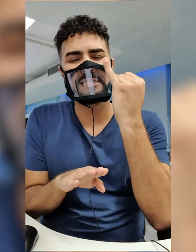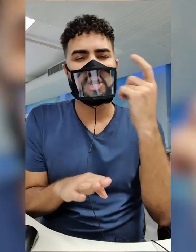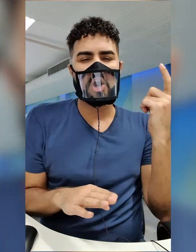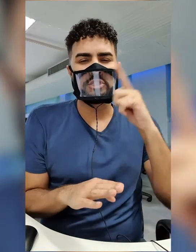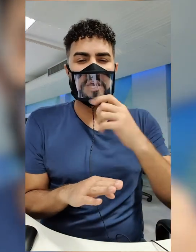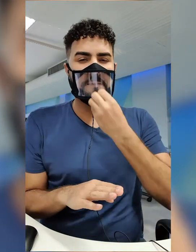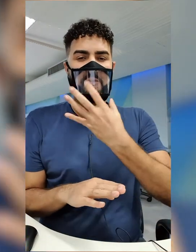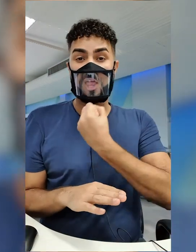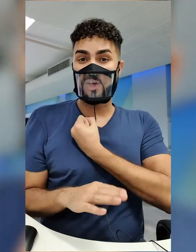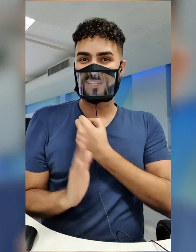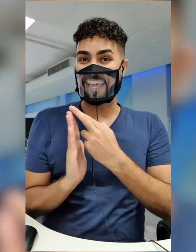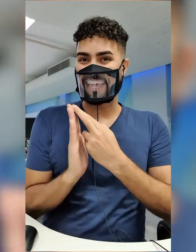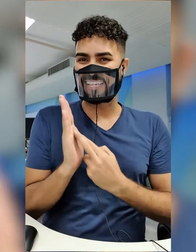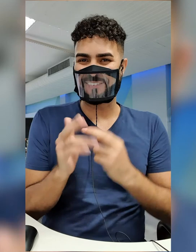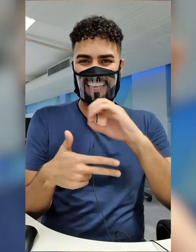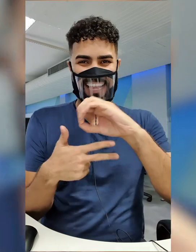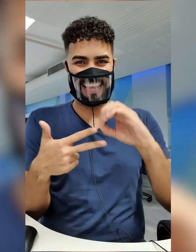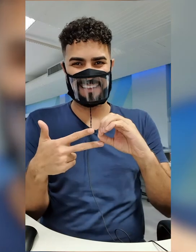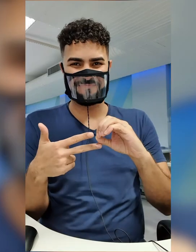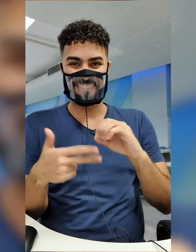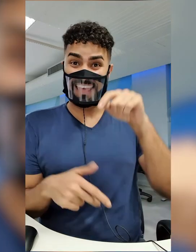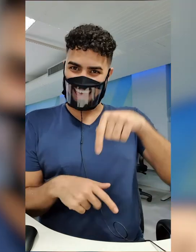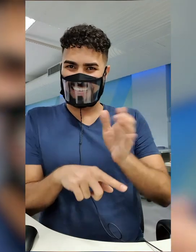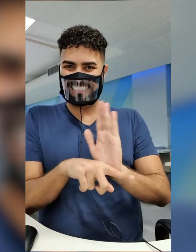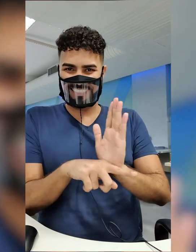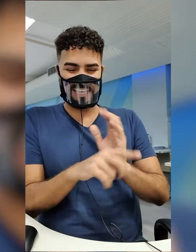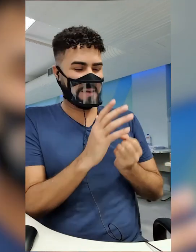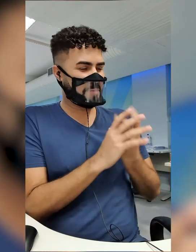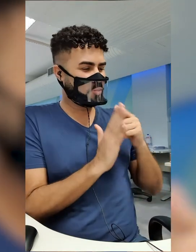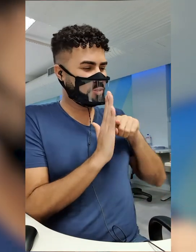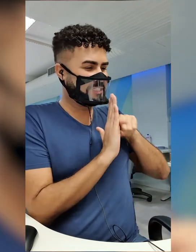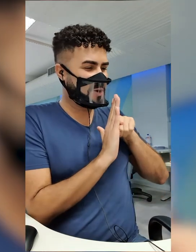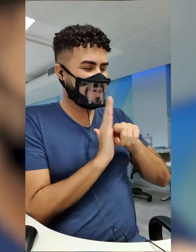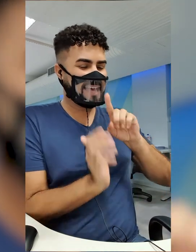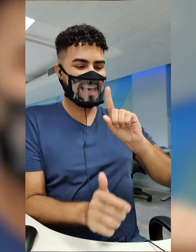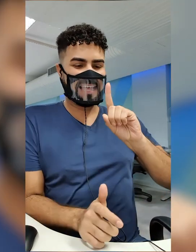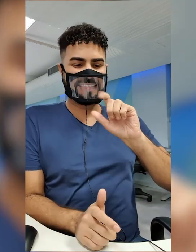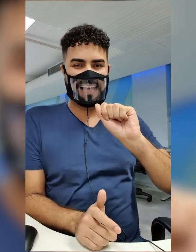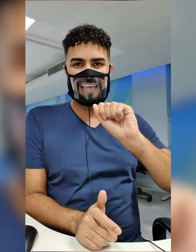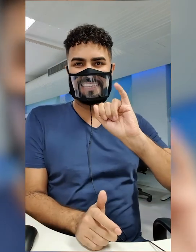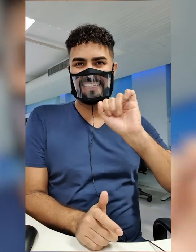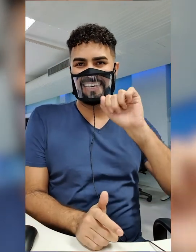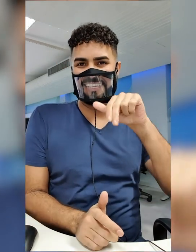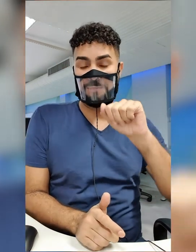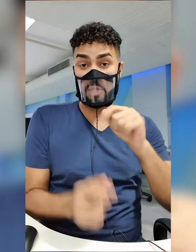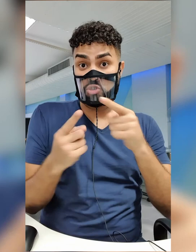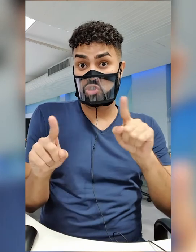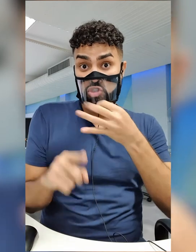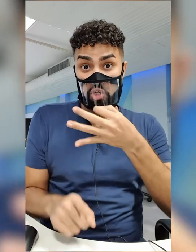boa nota na redação do Enem. Esta reportagem teve produção de Diana Vitor e sonoplastia de José Maria